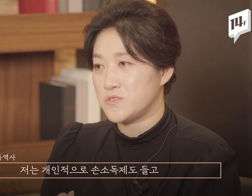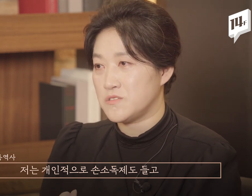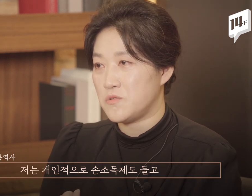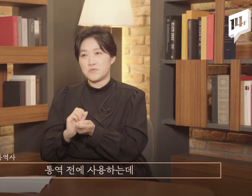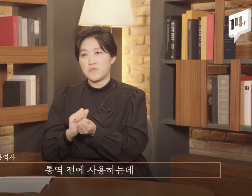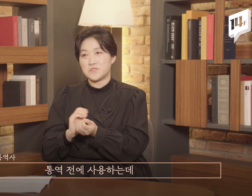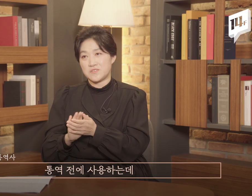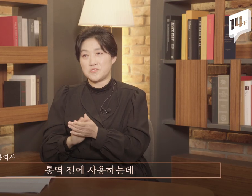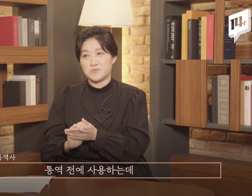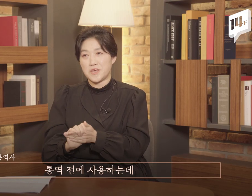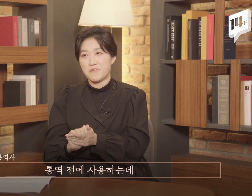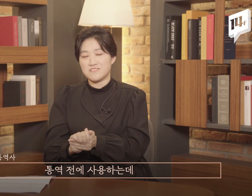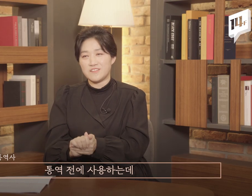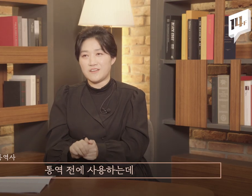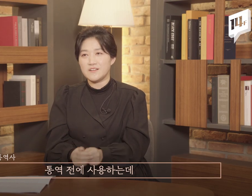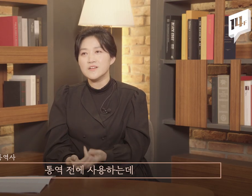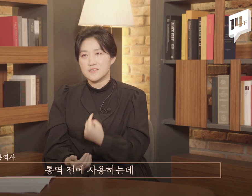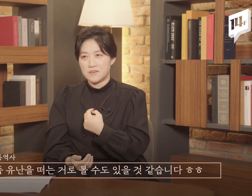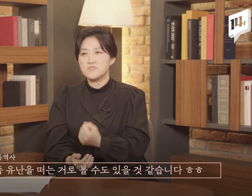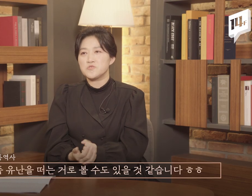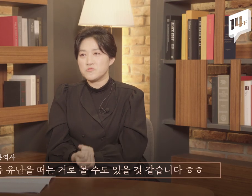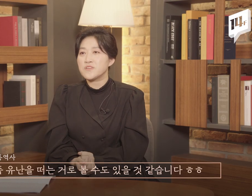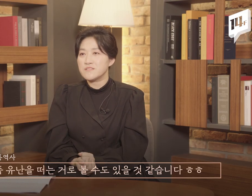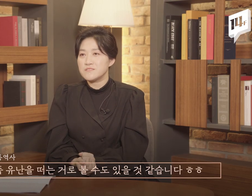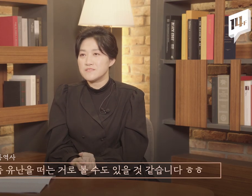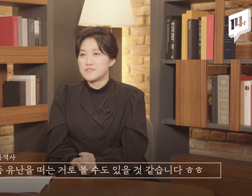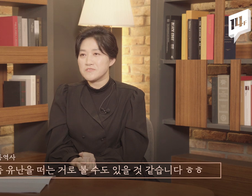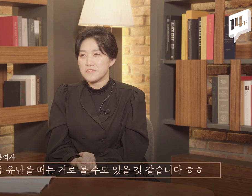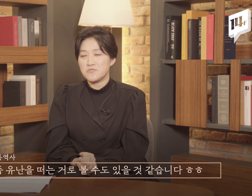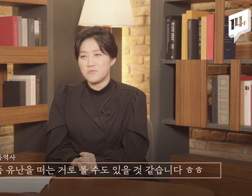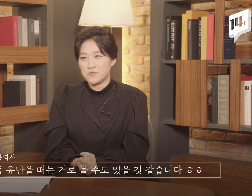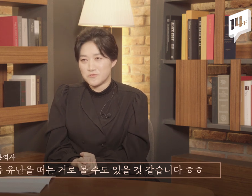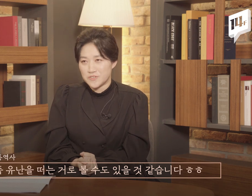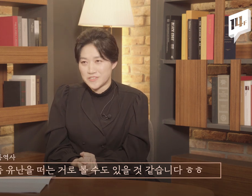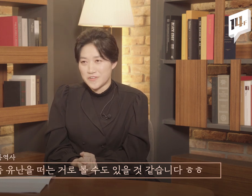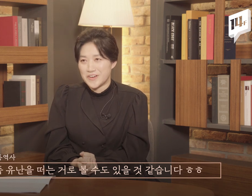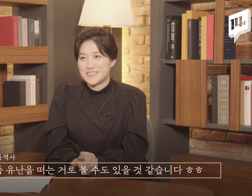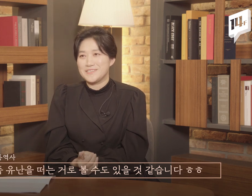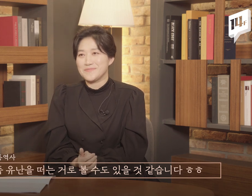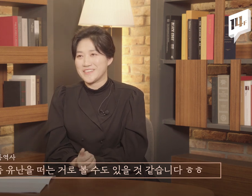들고 통역 전에 좀 사용하는데 저는 좀 유난을 떠는 걸로 볼 수도 있을 것 같습니다.